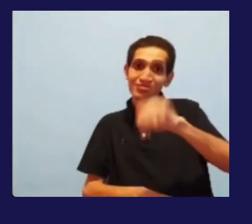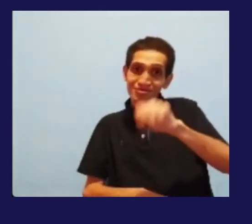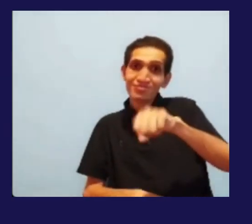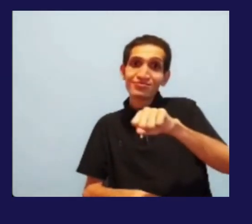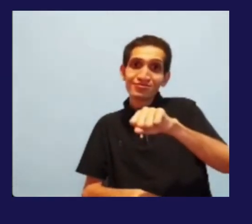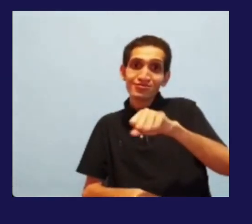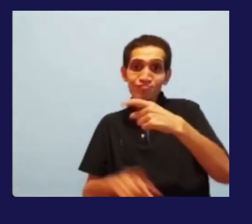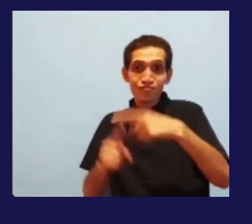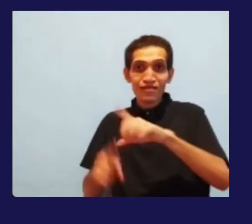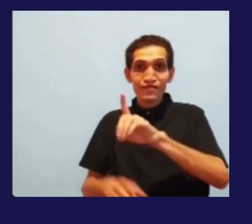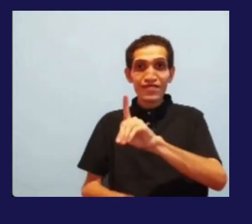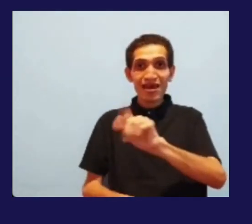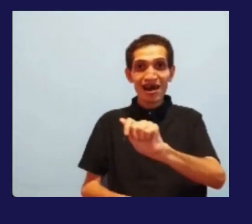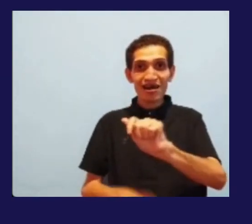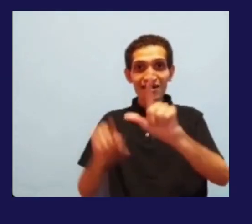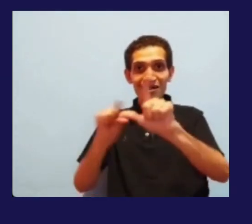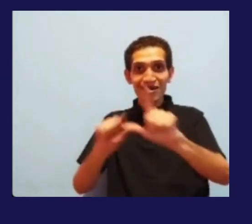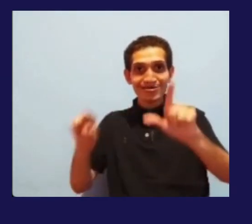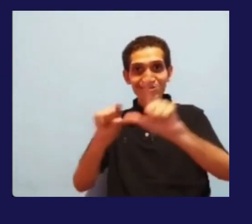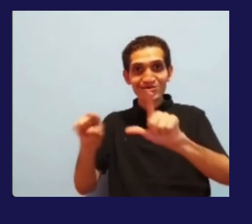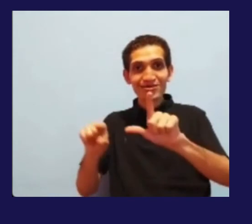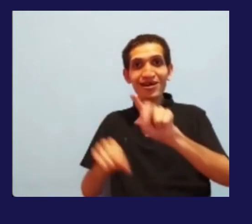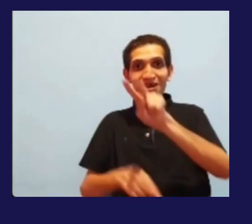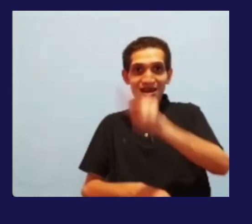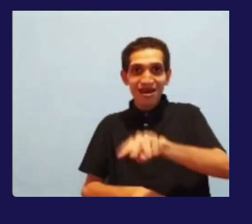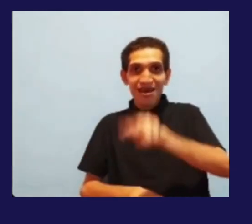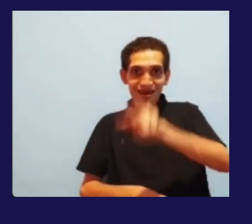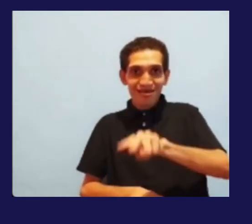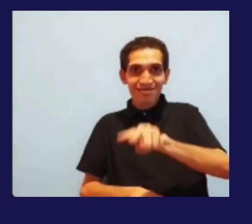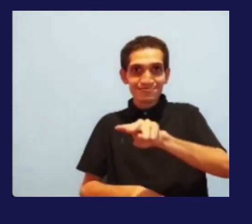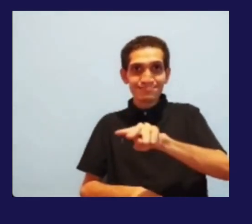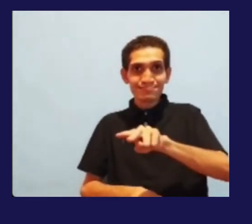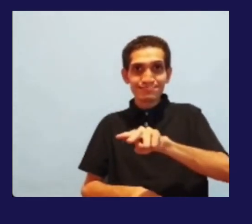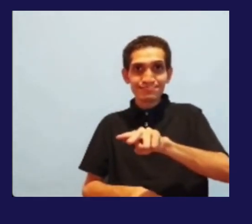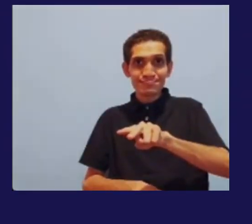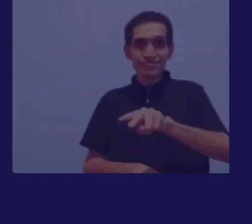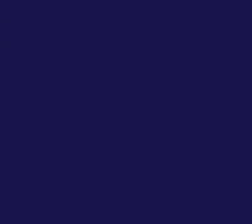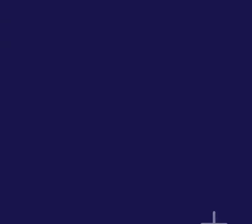tá? Instagram, quem precisar de legenda, depois ele faz essa configuração.